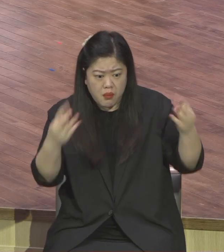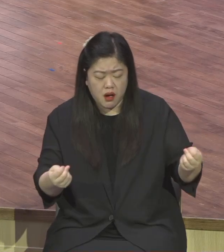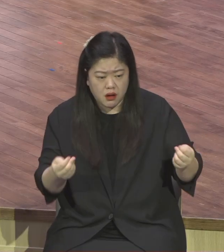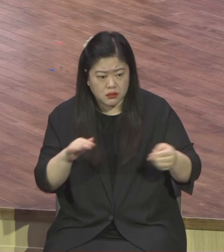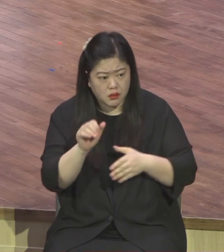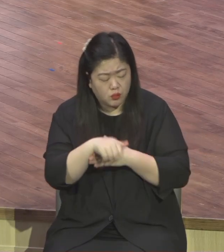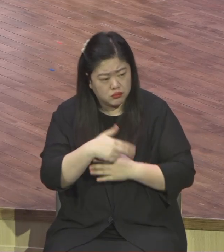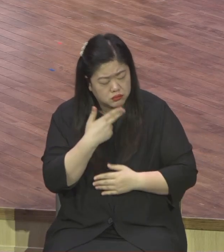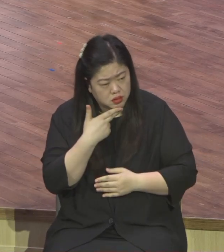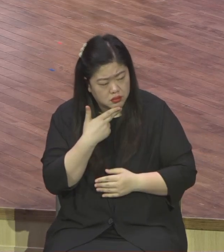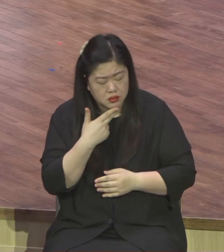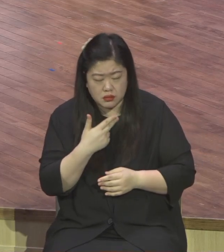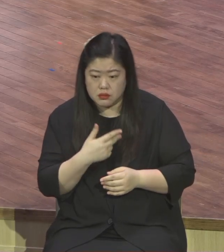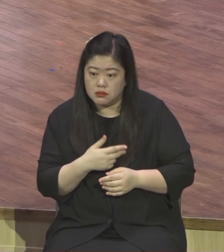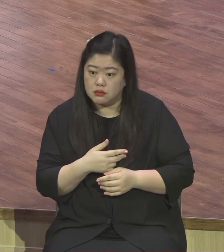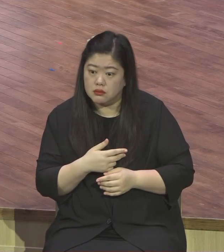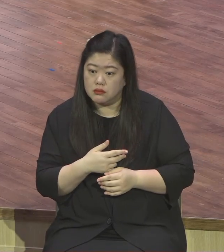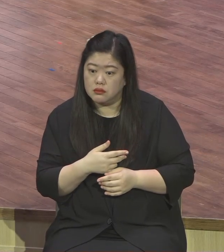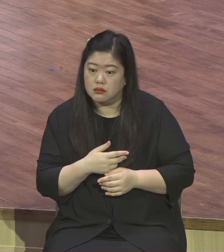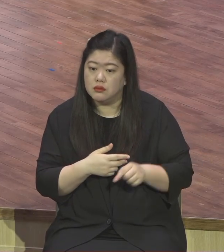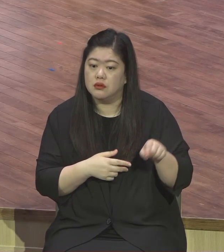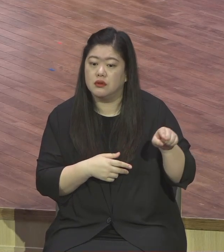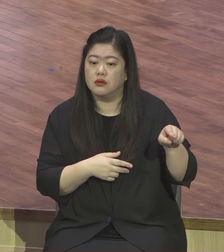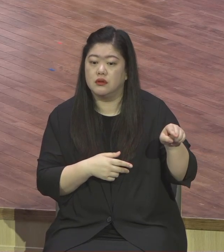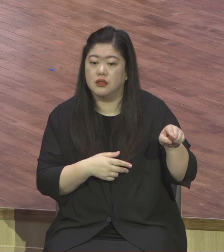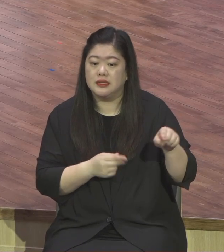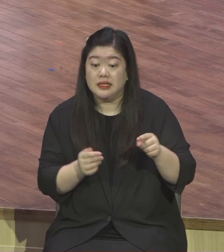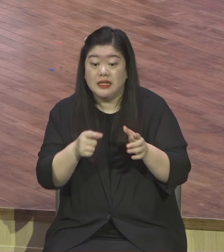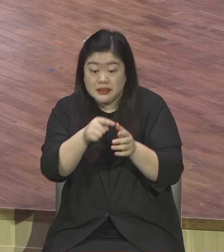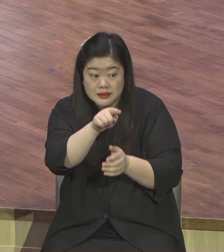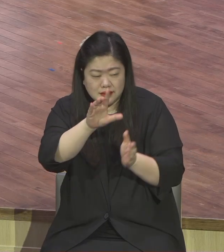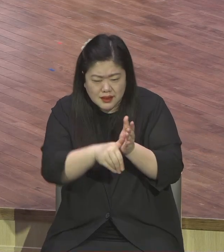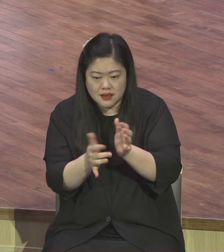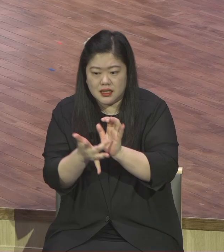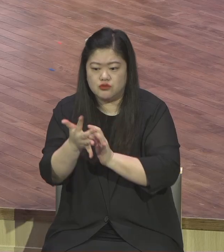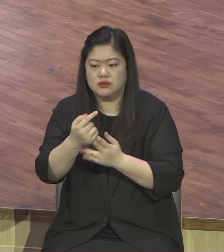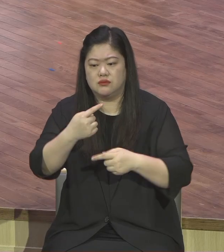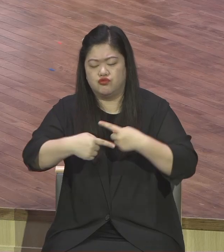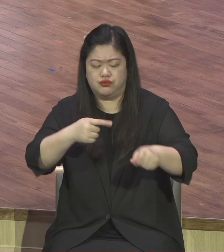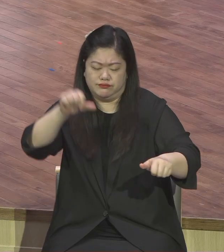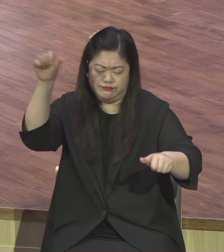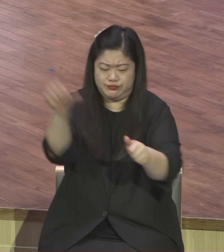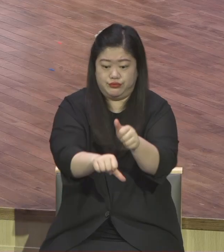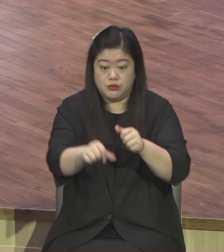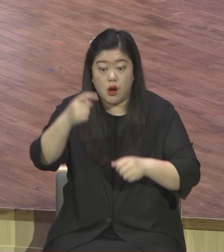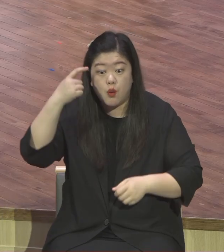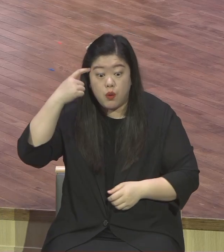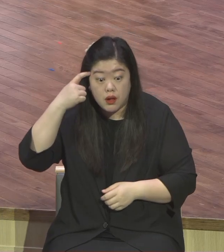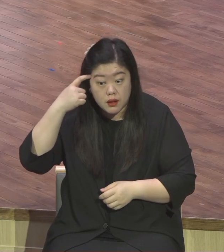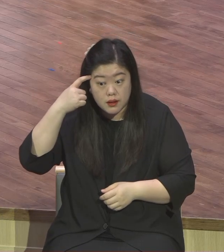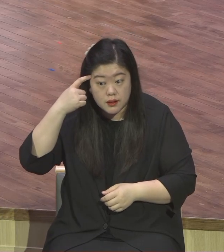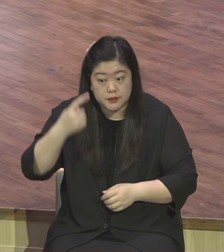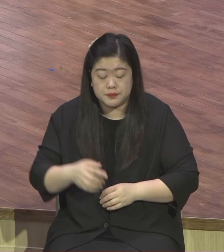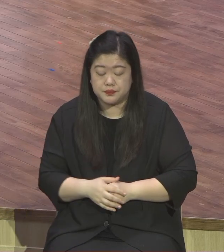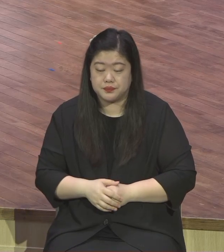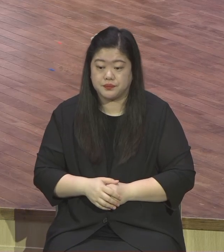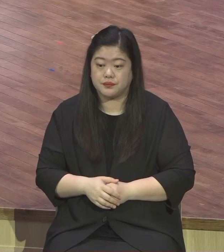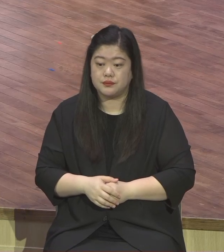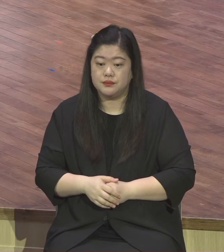그런데 예수님께서 왜 굳이 무화과나무를 저주하셨느냐 예수님께서 무화과나무를 저주하신 이유는